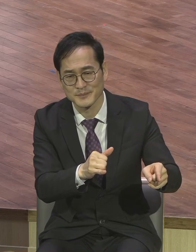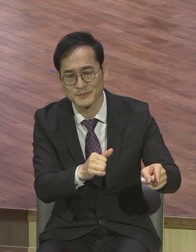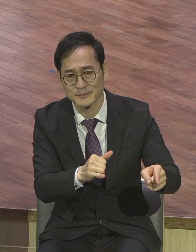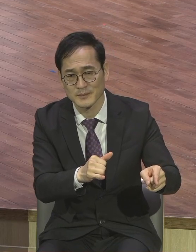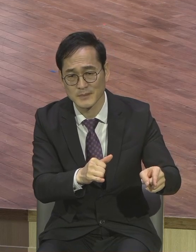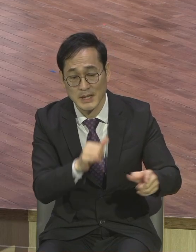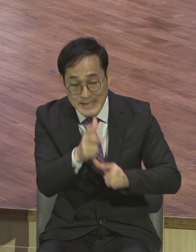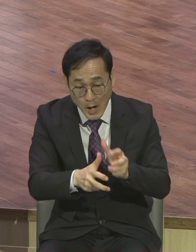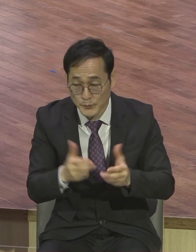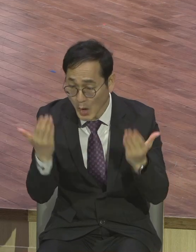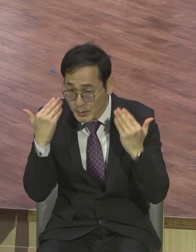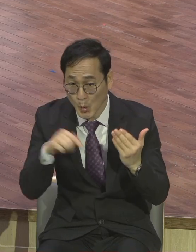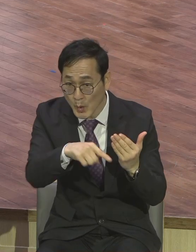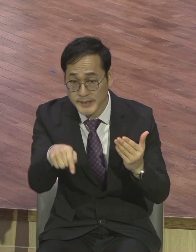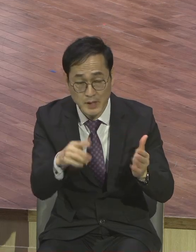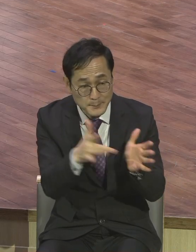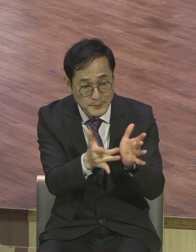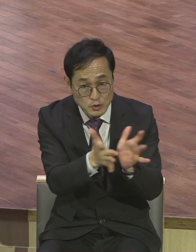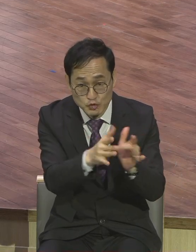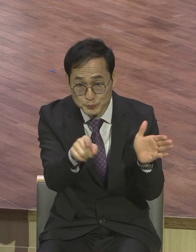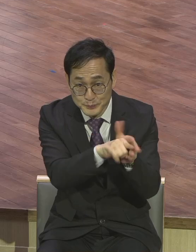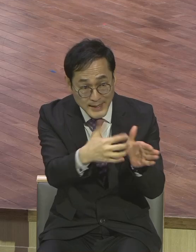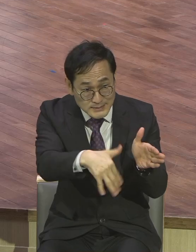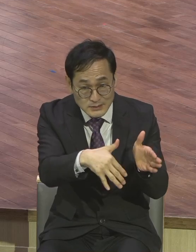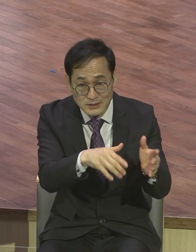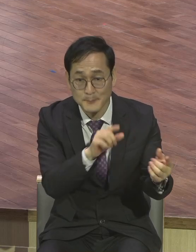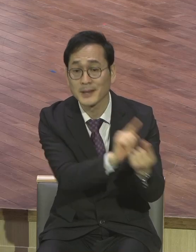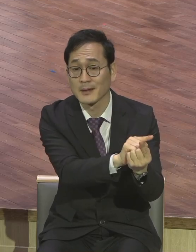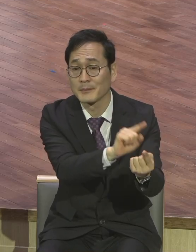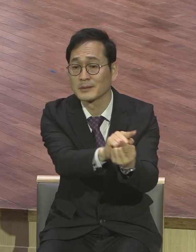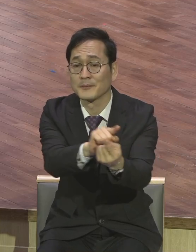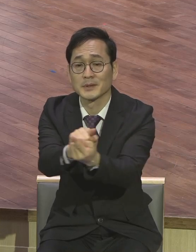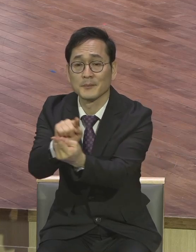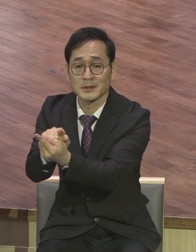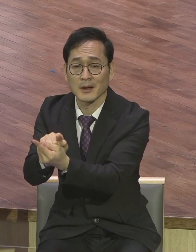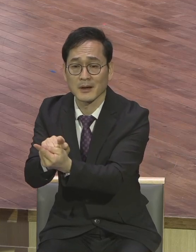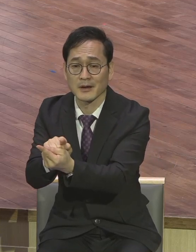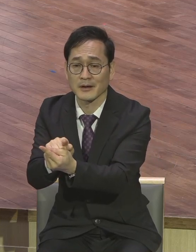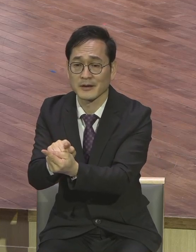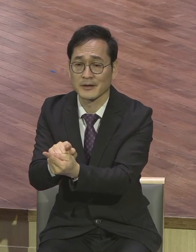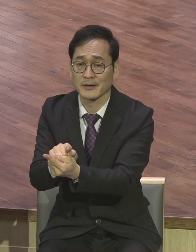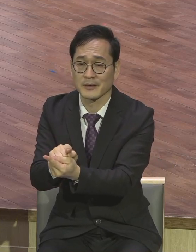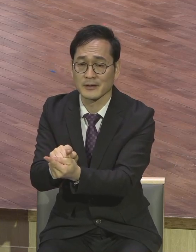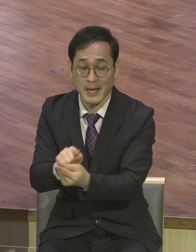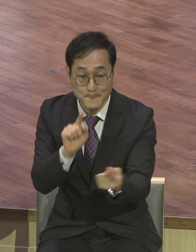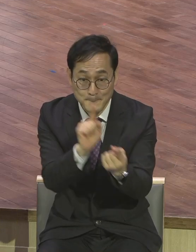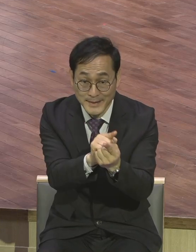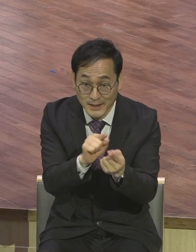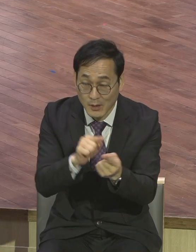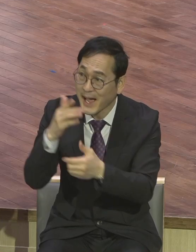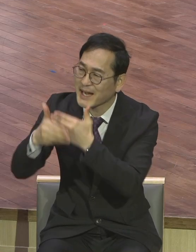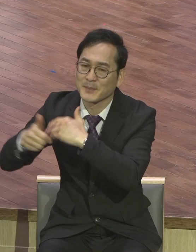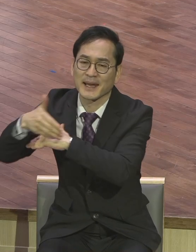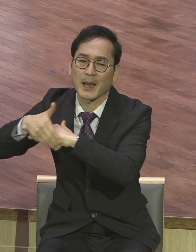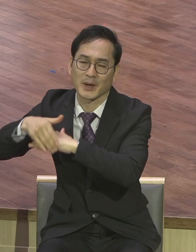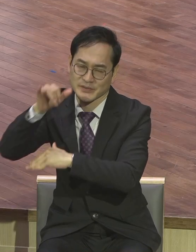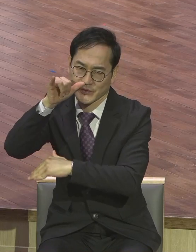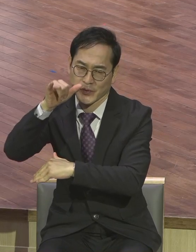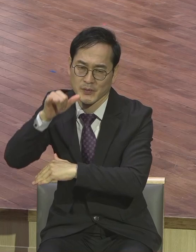있어요. 만나는 사람들에게 우연이 아니라 하나님의 절대괴기 있으므로 구원업교로 작정된